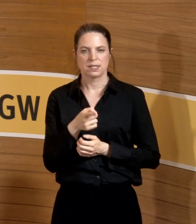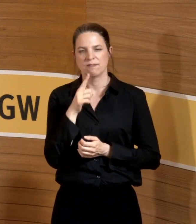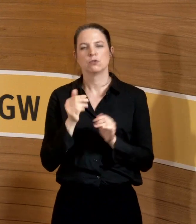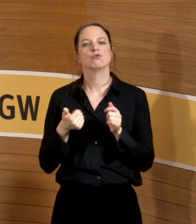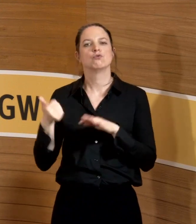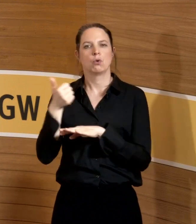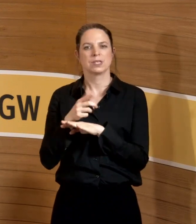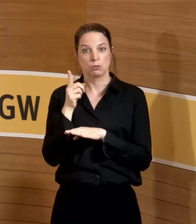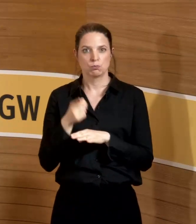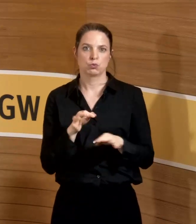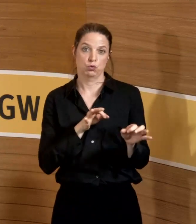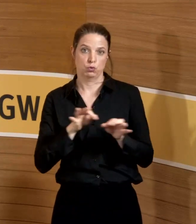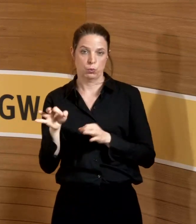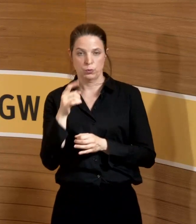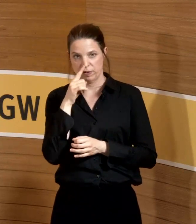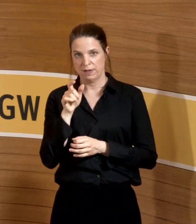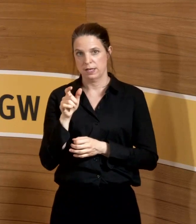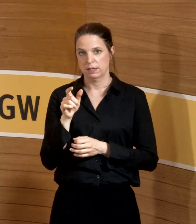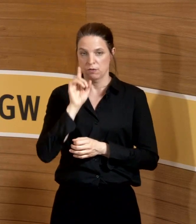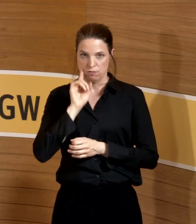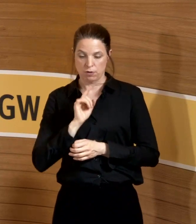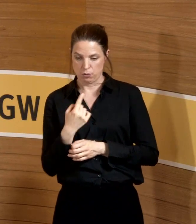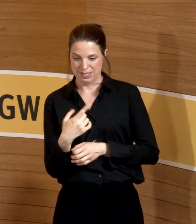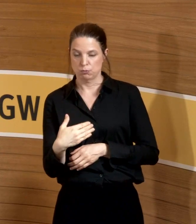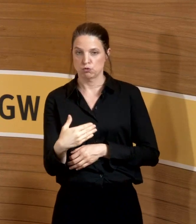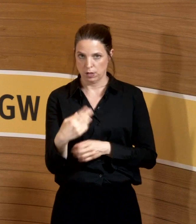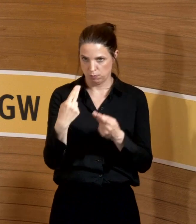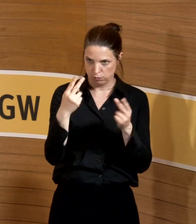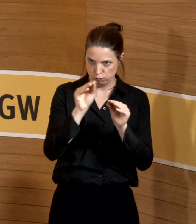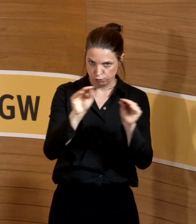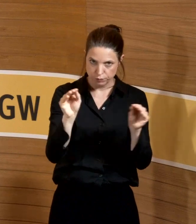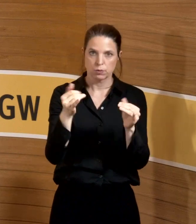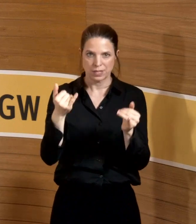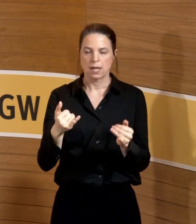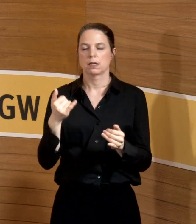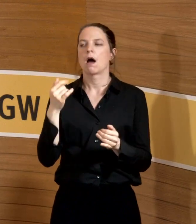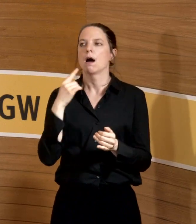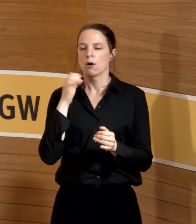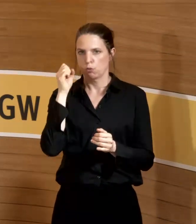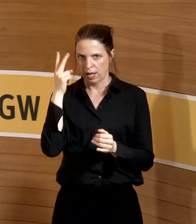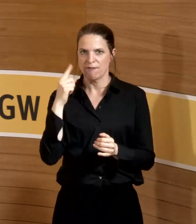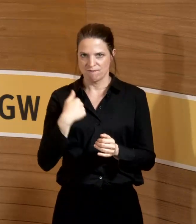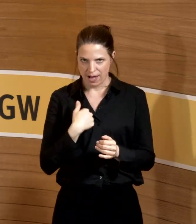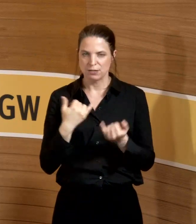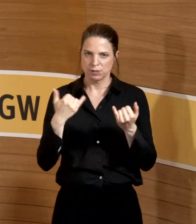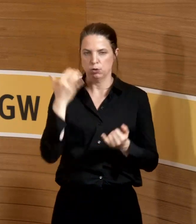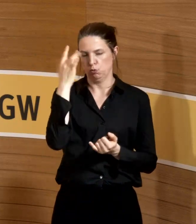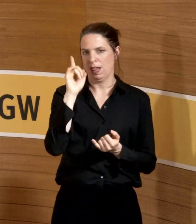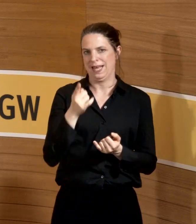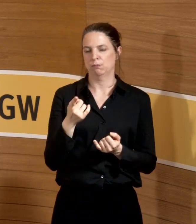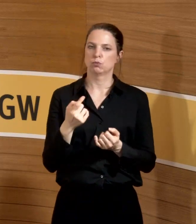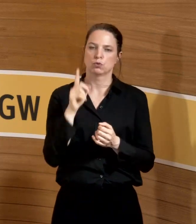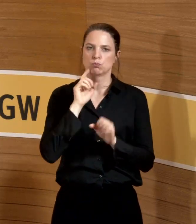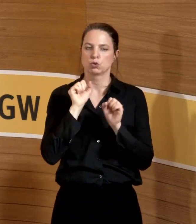Vorgesetzter durchführen muss, wenn eine Frau ihre Schwangerschaft bekannt gibt. Es gibt dann noch eine anlassunabhängige Gefährdungsbeurteilung,